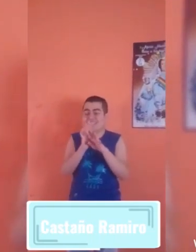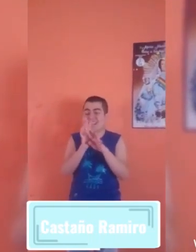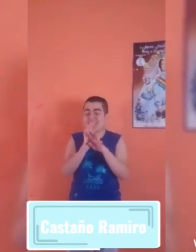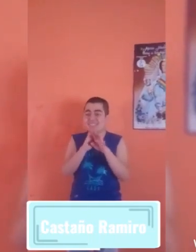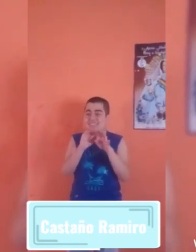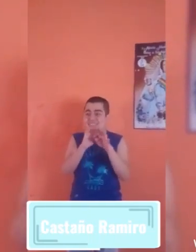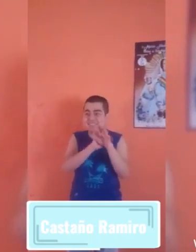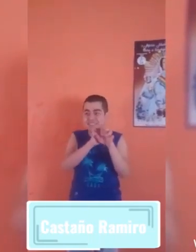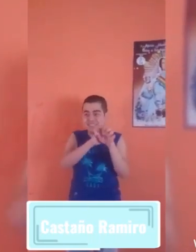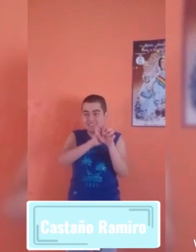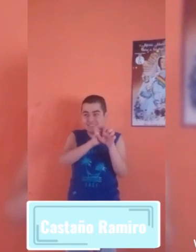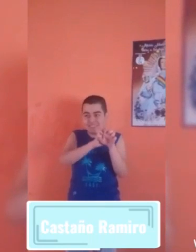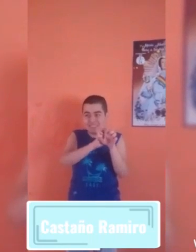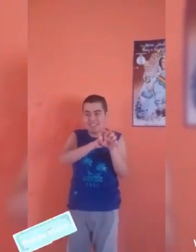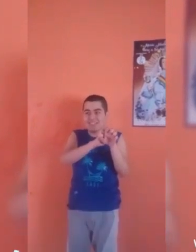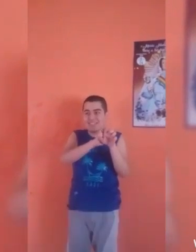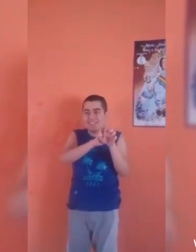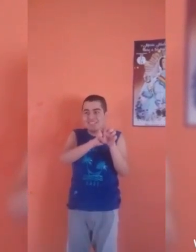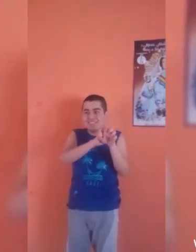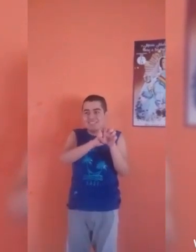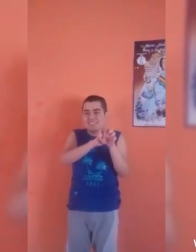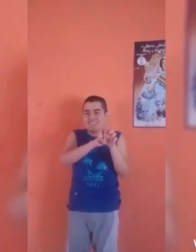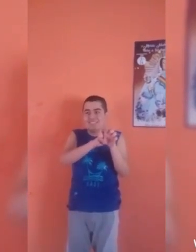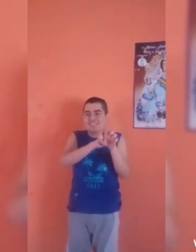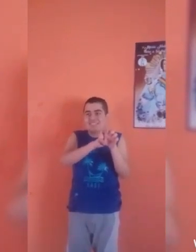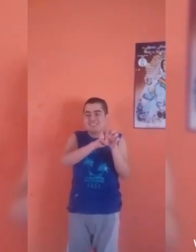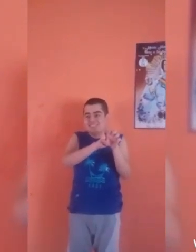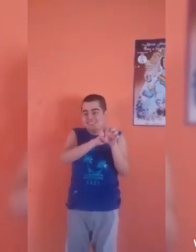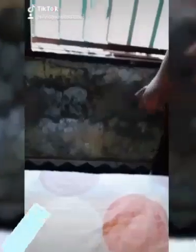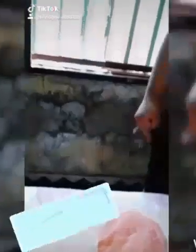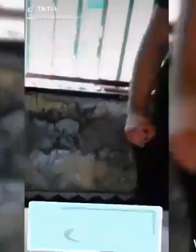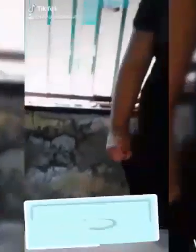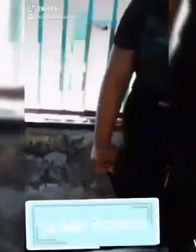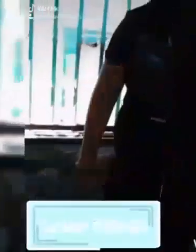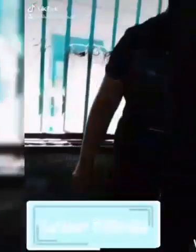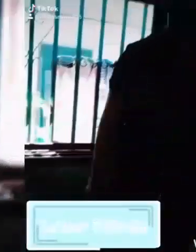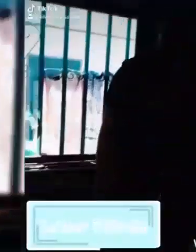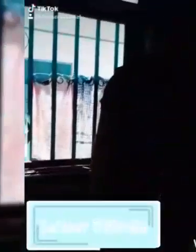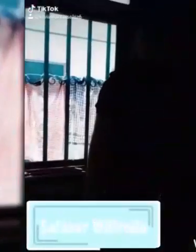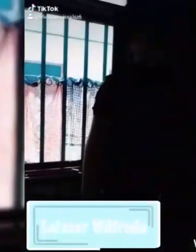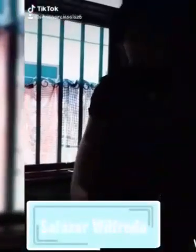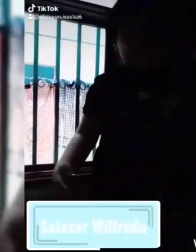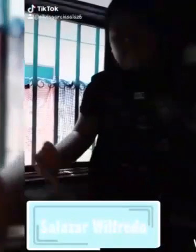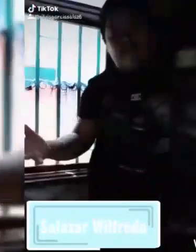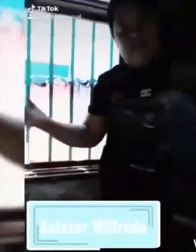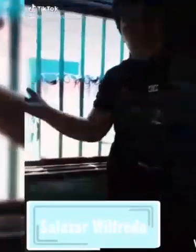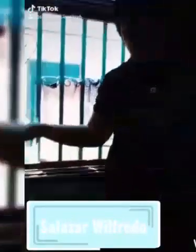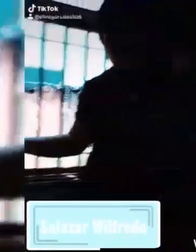batalla entre los dos Y después de pasar la